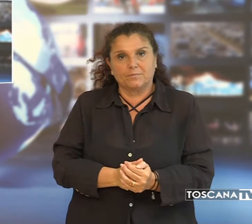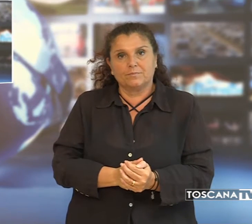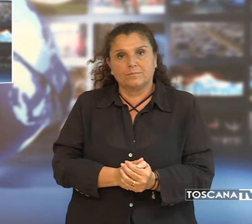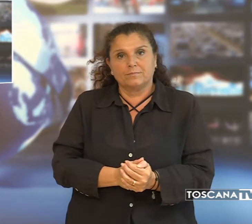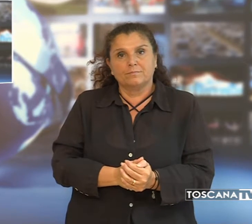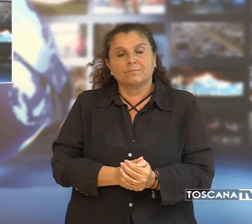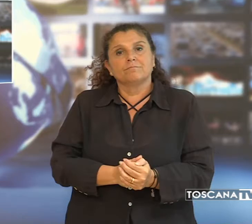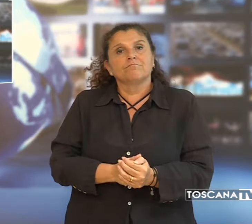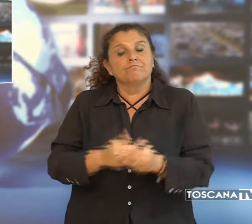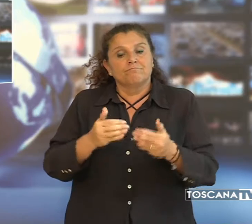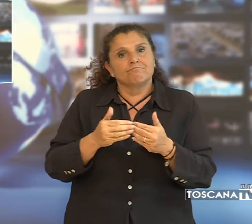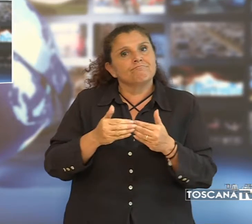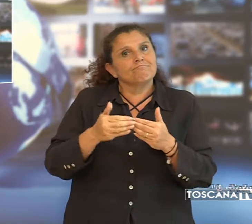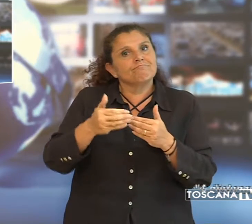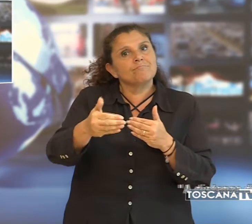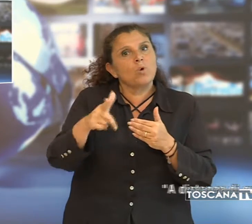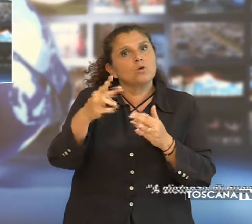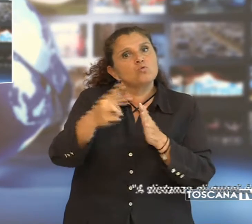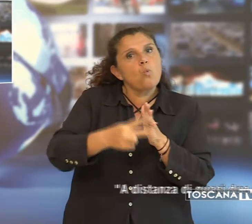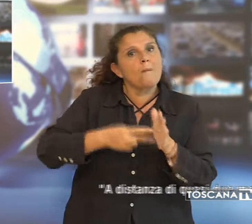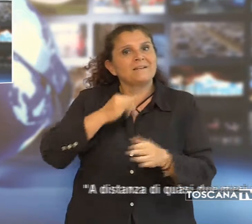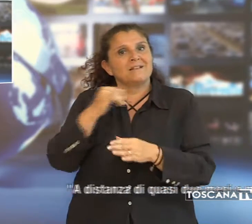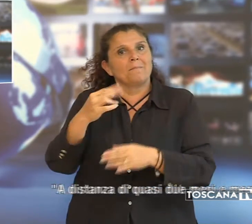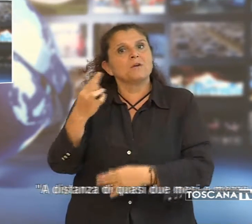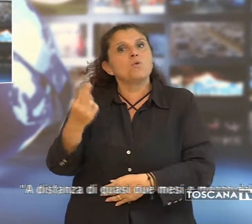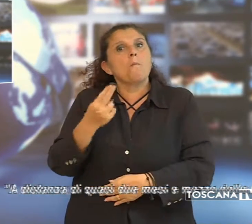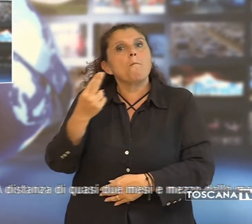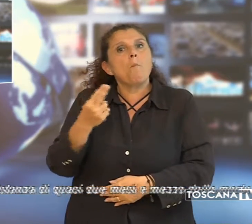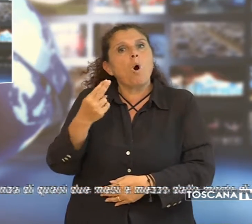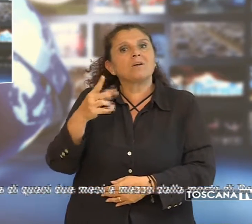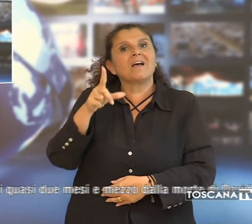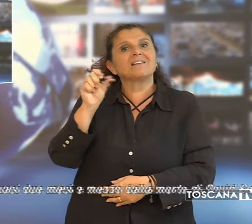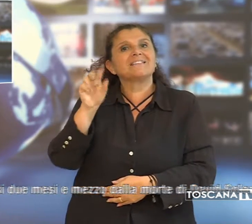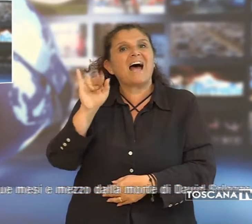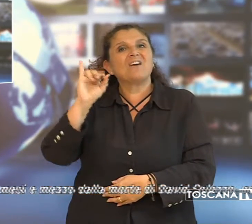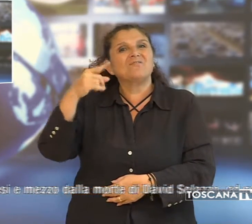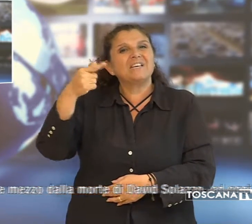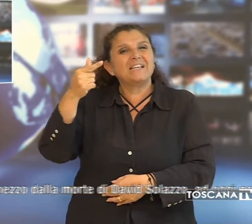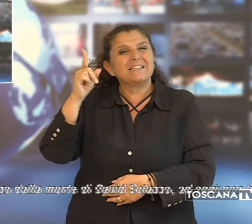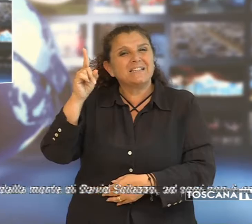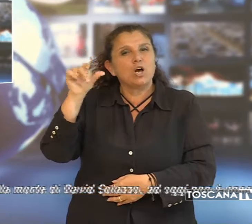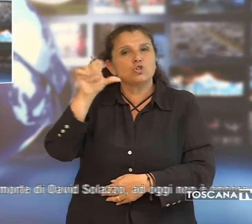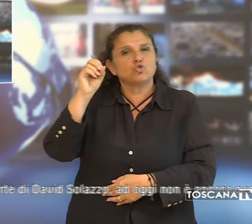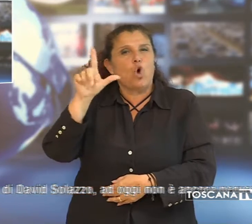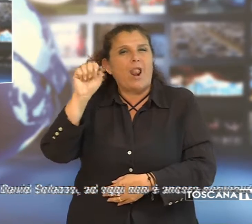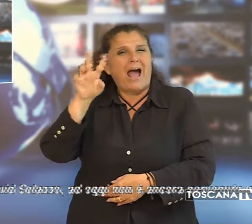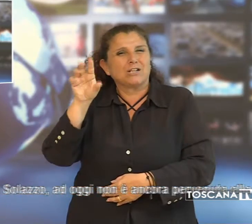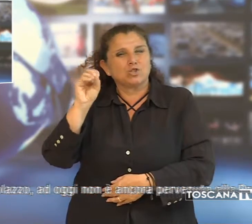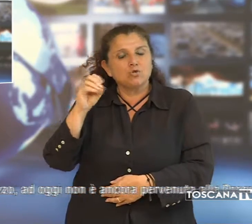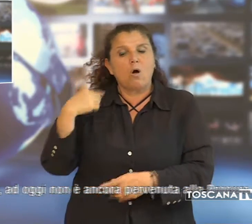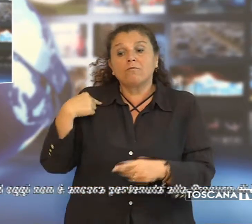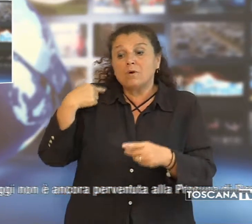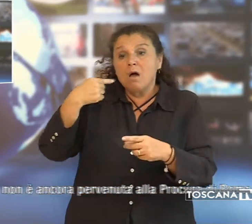A distanza di quasi due mesi e mezzo dalla morte di David Solazzo, ad oggi non è ancora